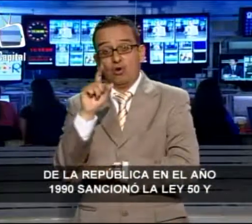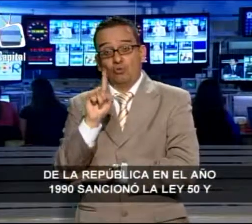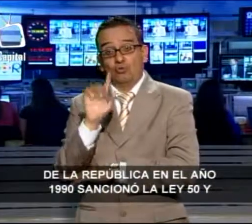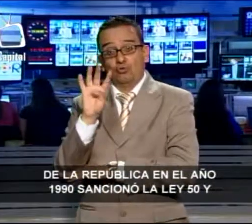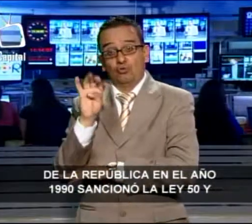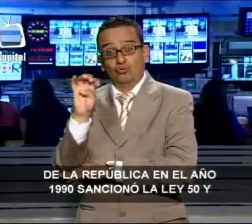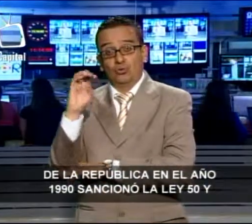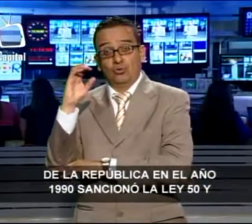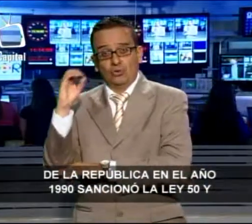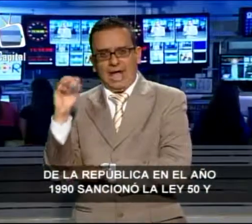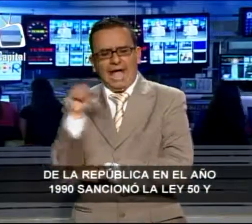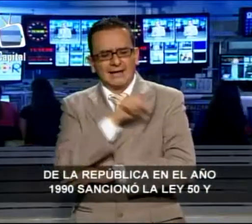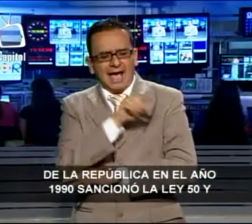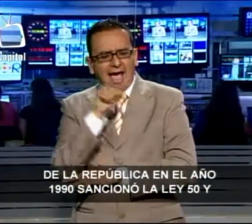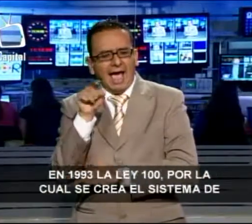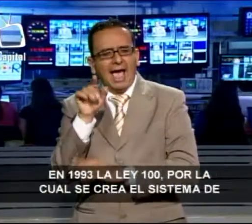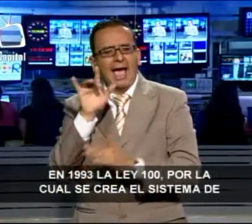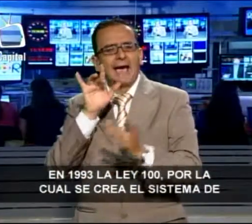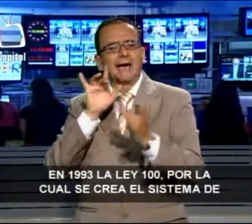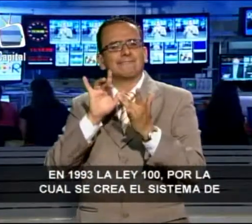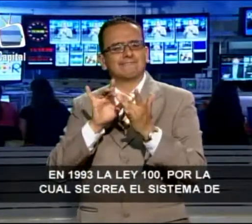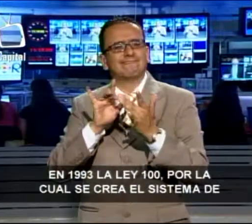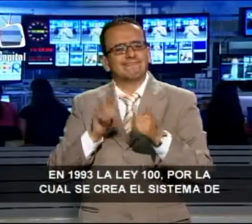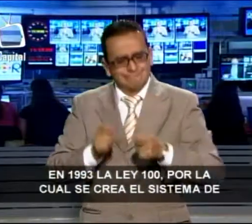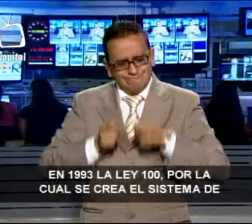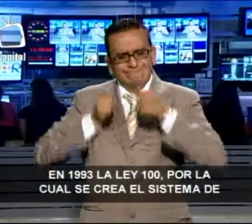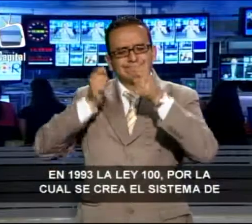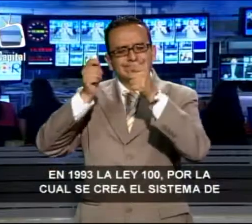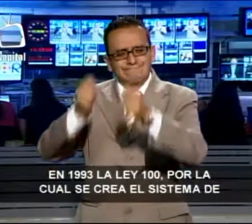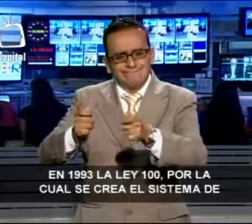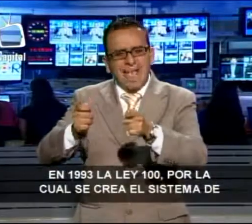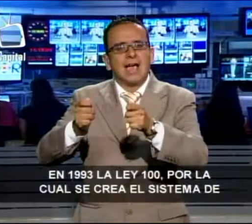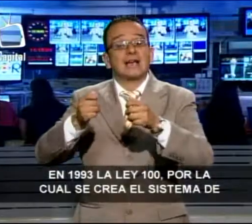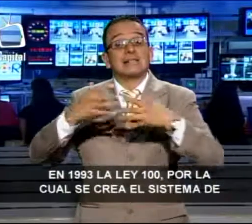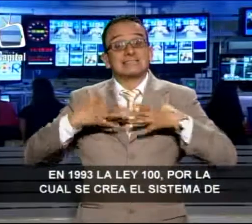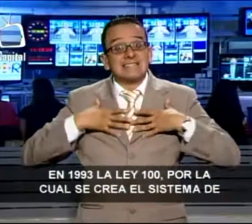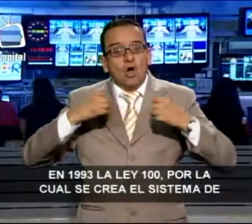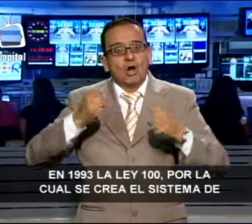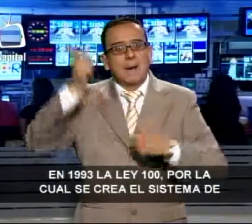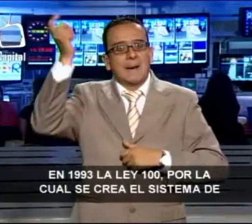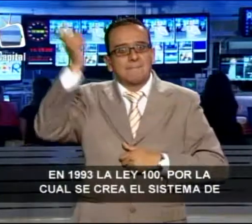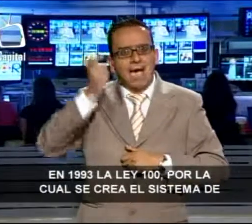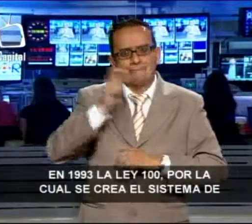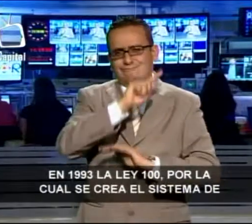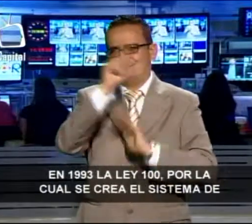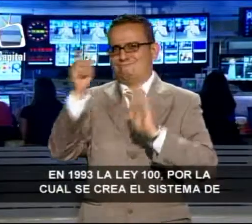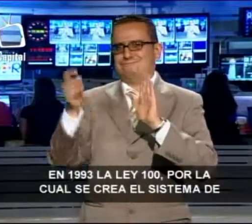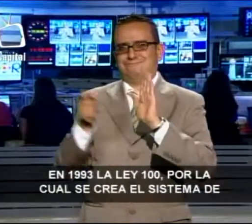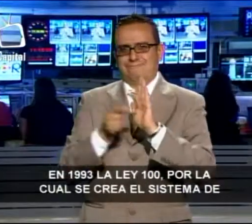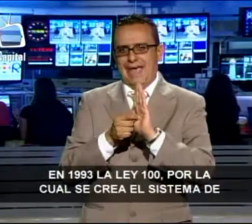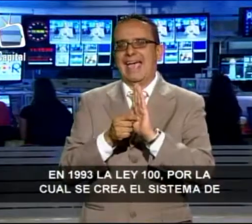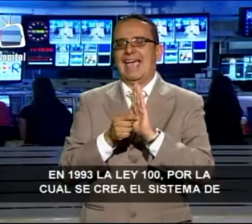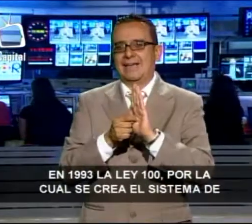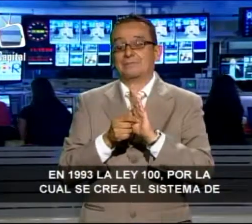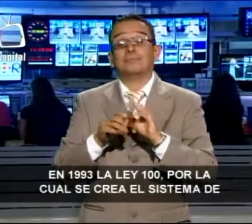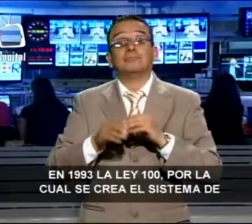sancionó la Ley 50 y en el año de 1993 la Ley 100, por la cual se crea el Sistema de